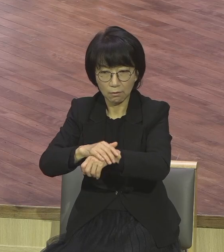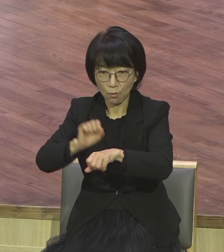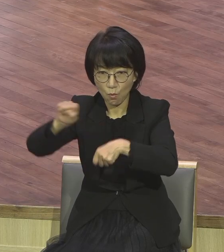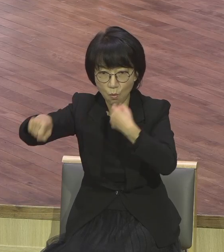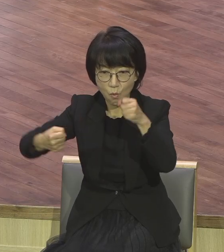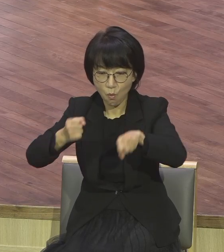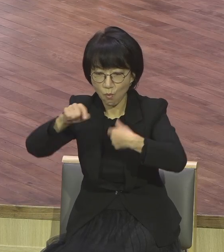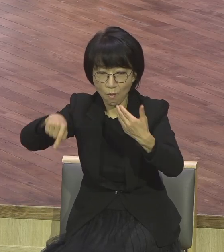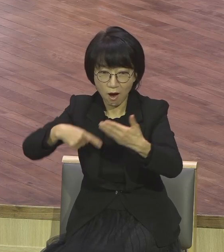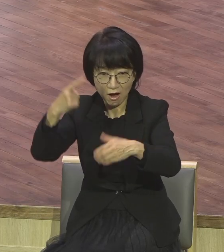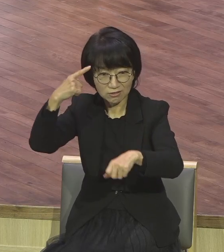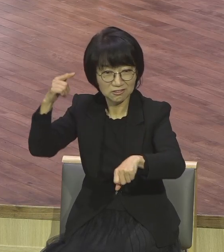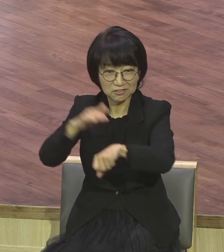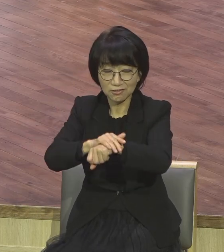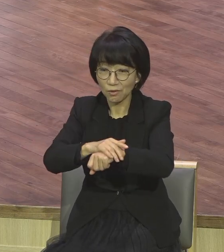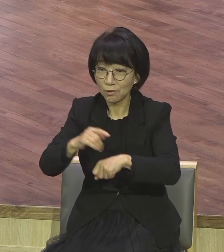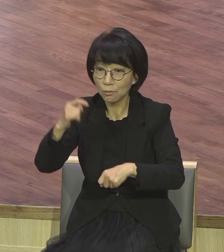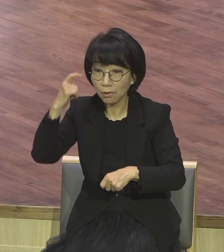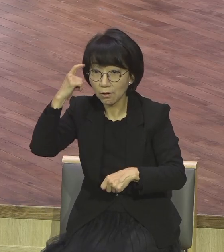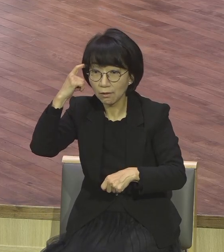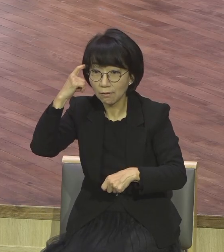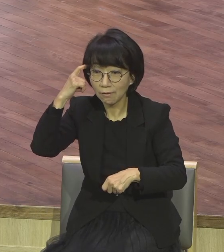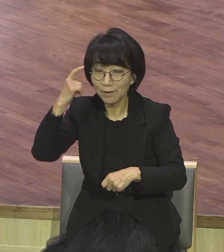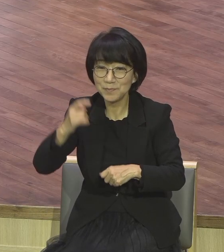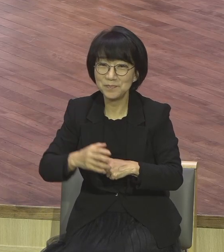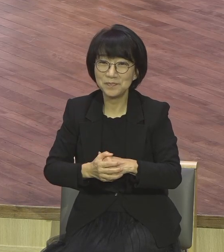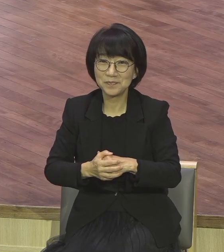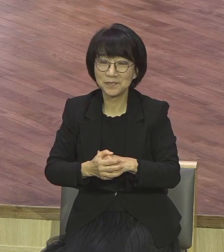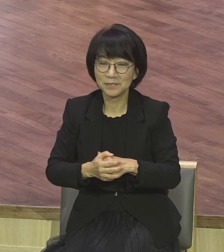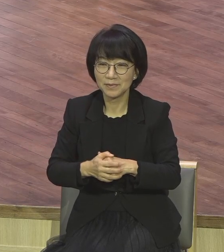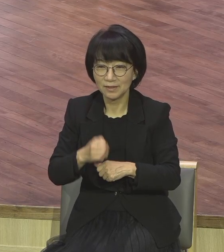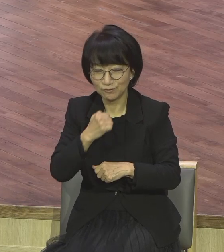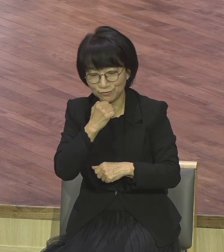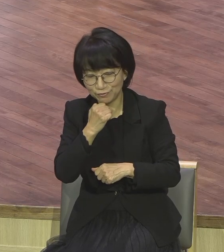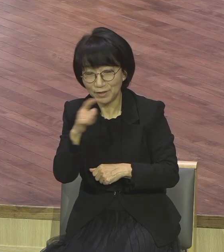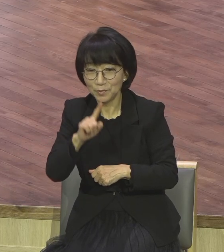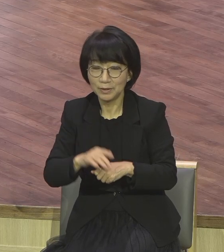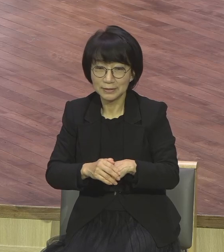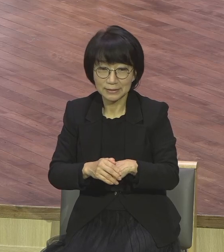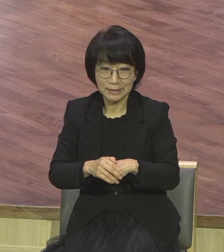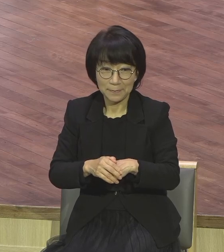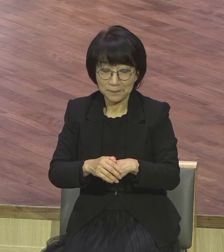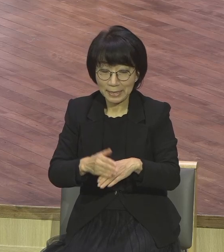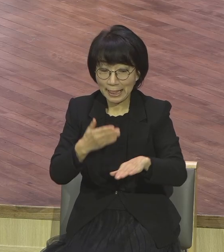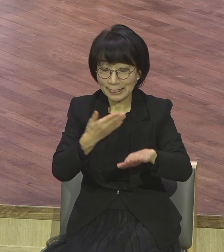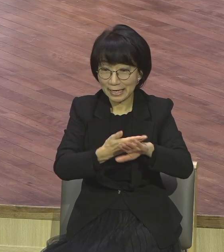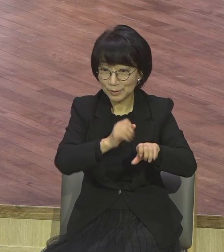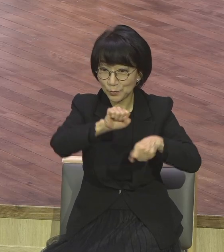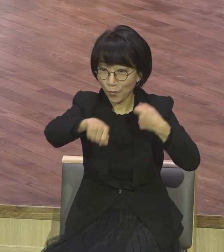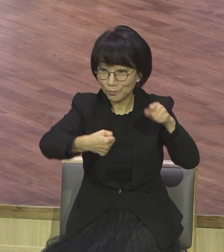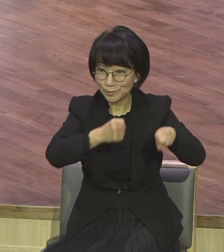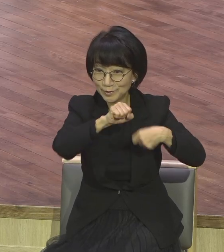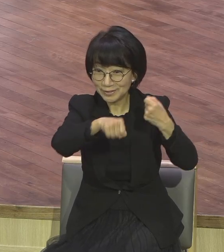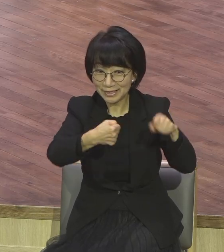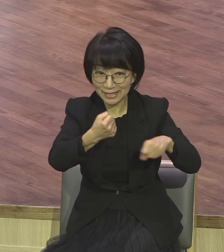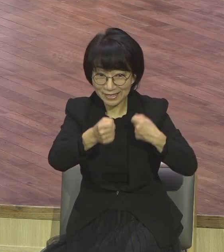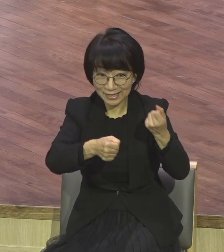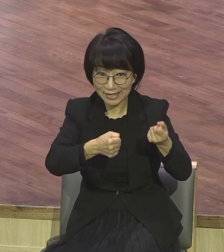히브리 사람들 뱀같이 지혜로운 동물 그 이유가 참 재미있는데요. 뱀은 다른 동물과 달리 혀가 갈라져 있어요.